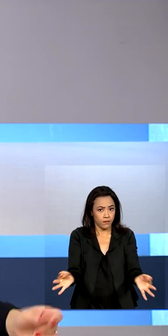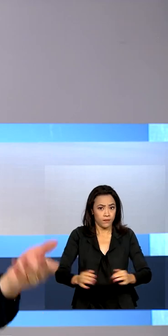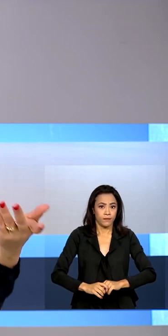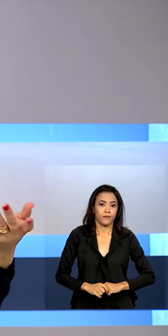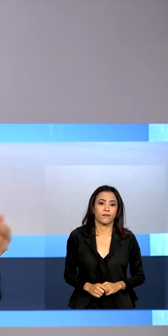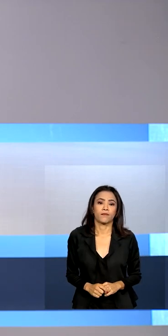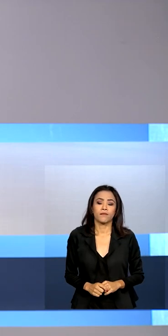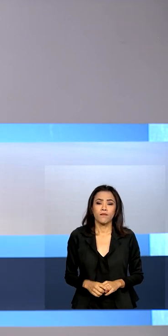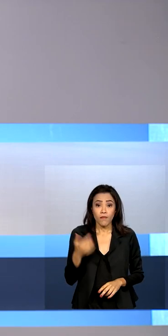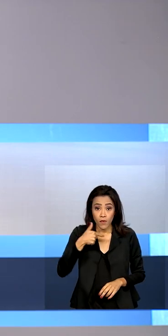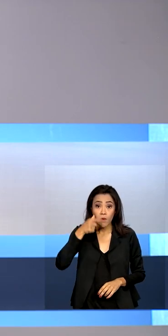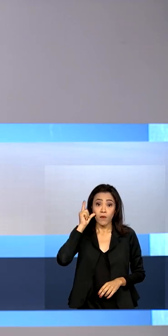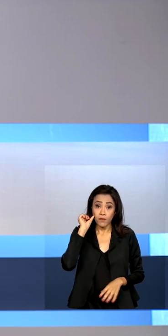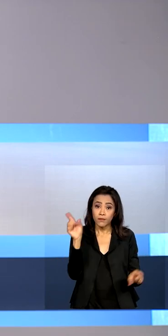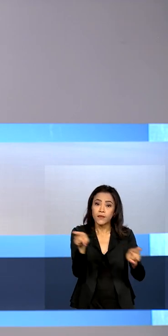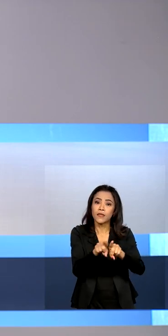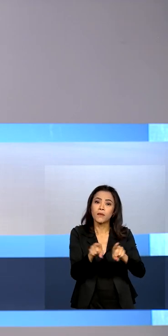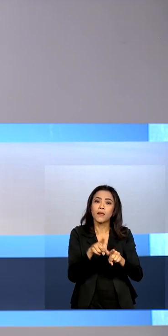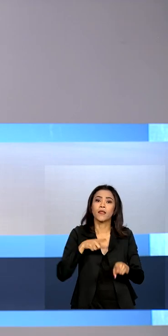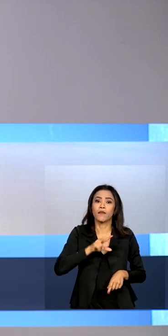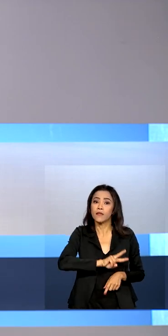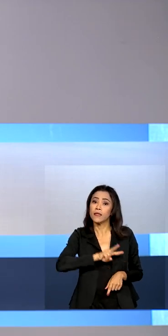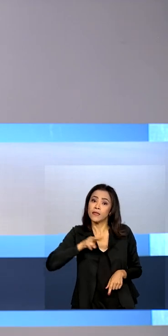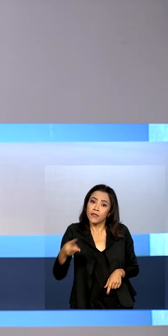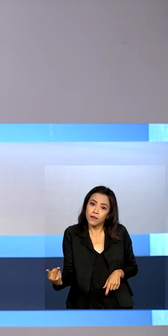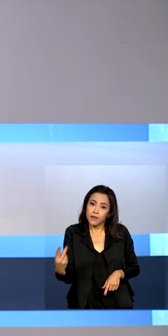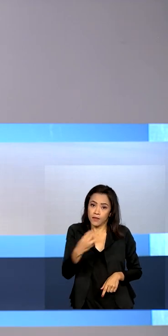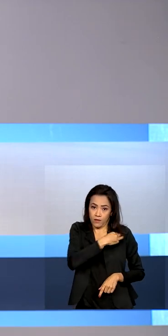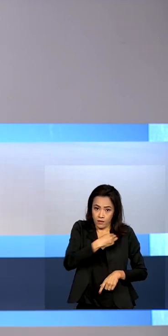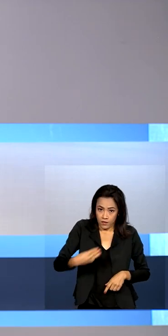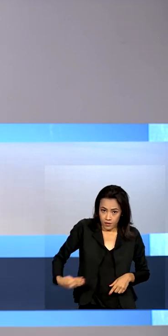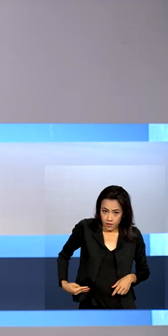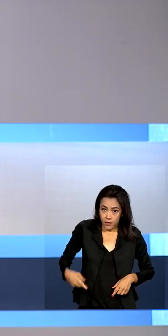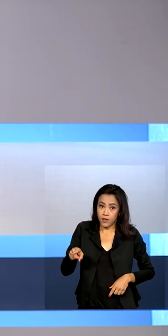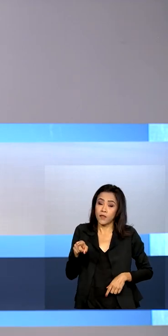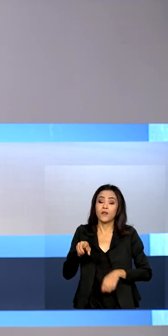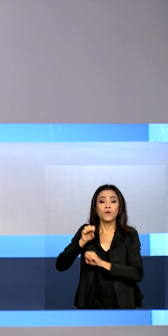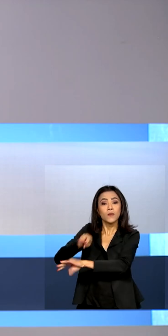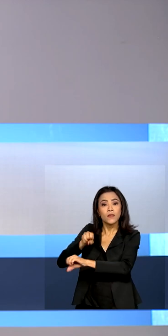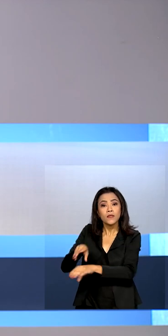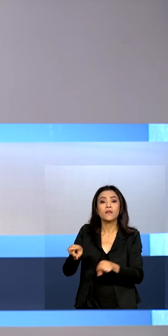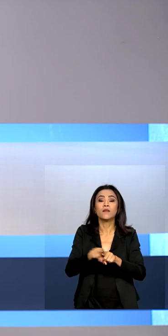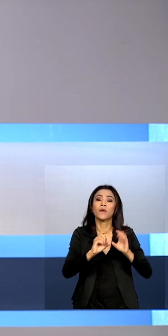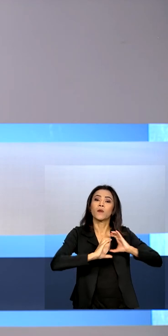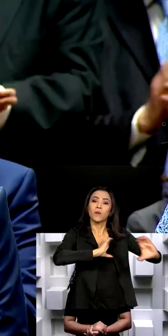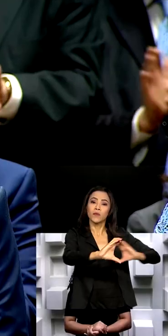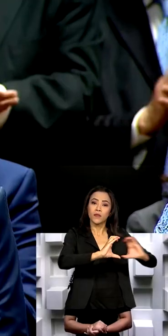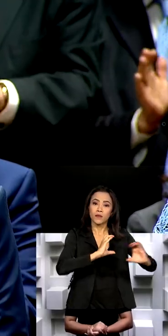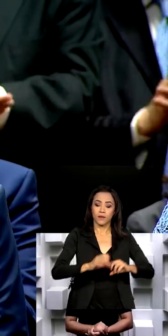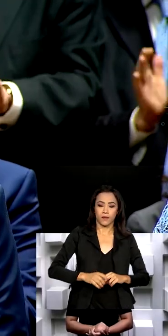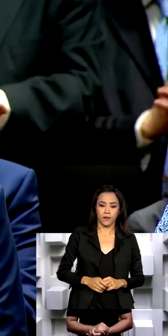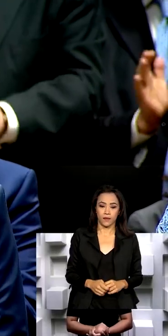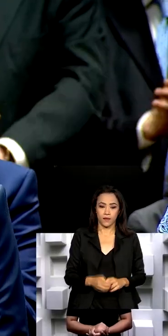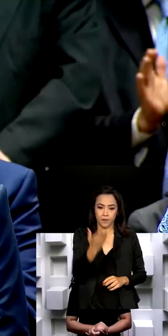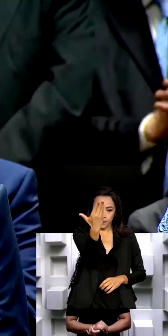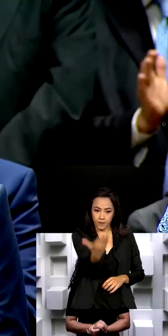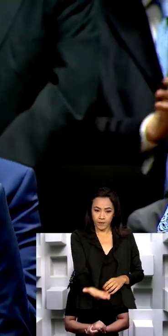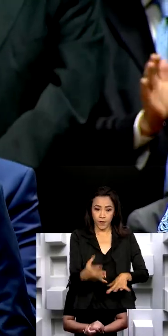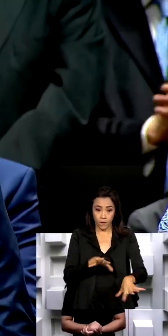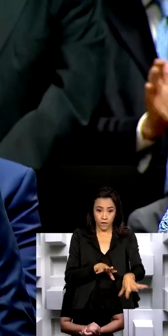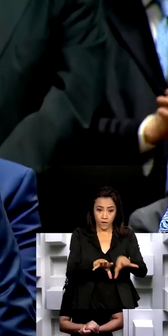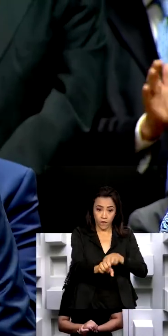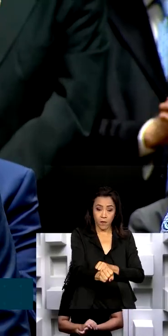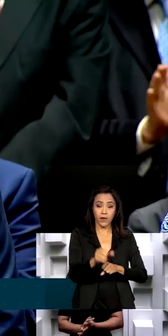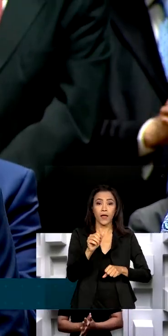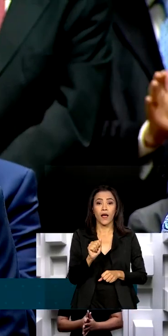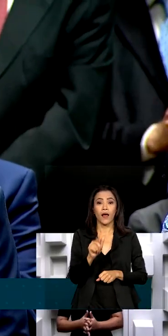E ontem também teve transmissão de cargo nos Ministérios da Educação e das Comunicações. Formado em agronomia,